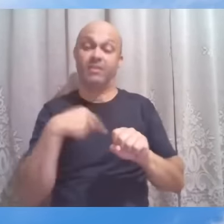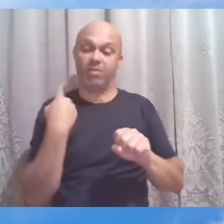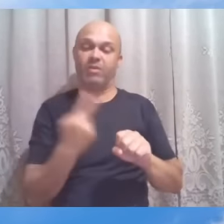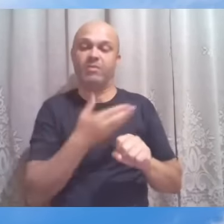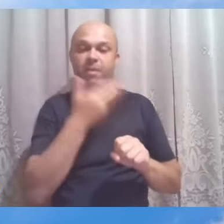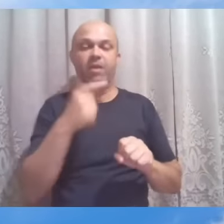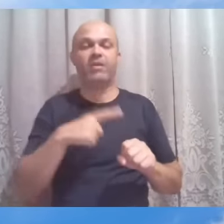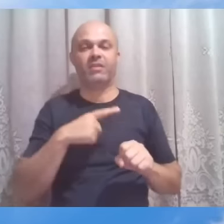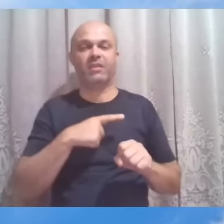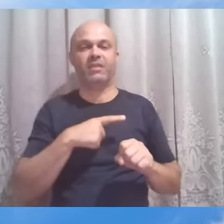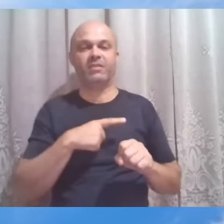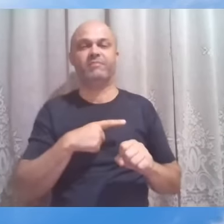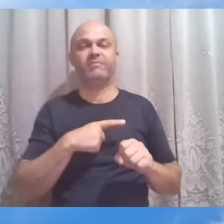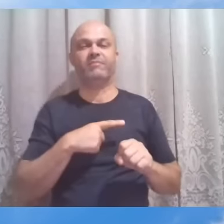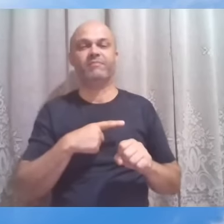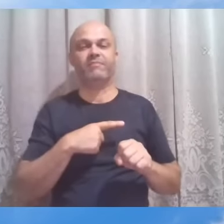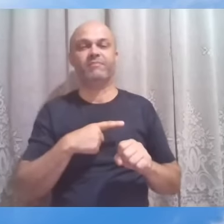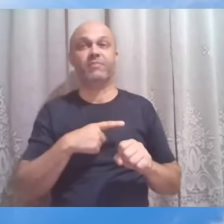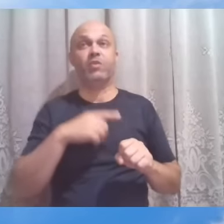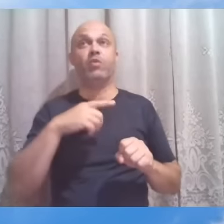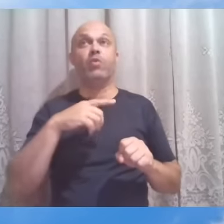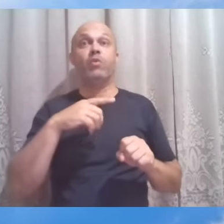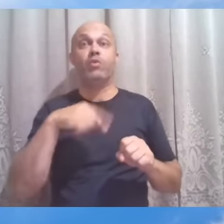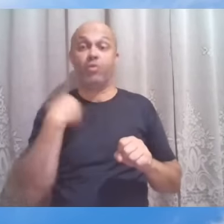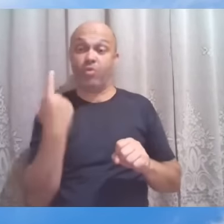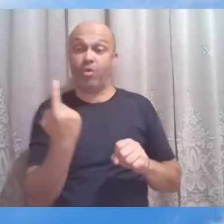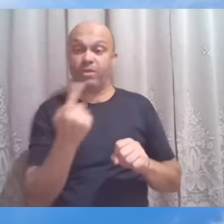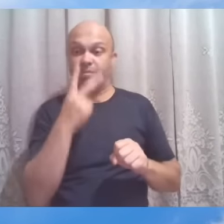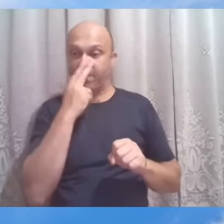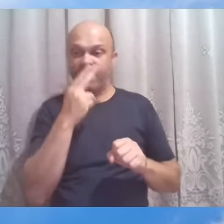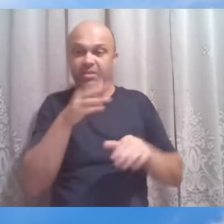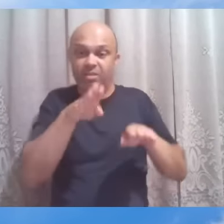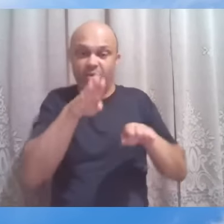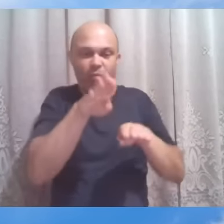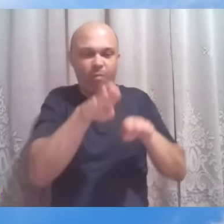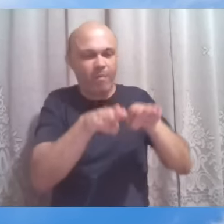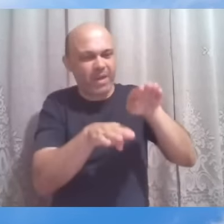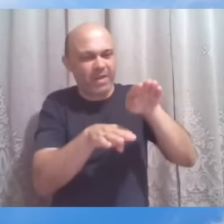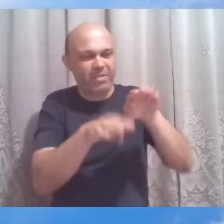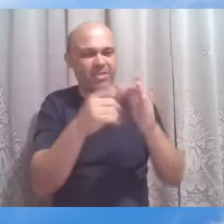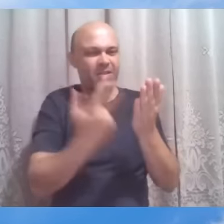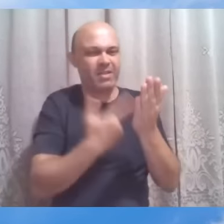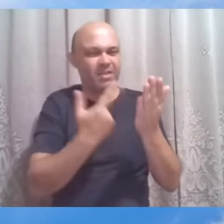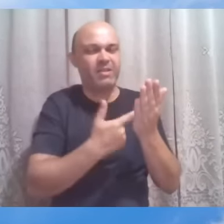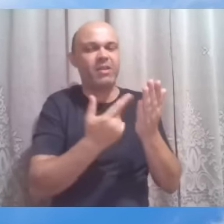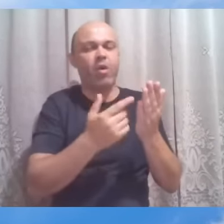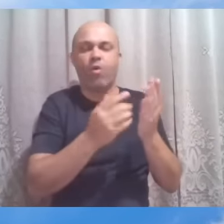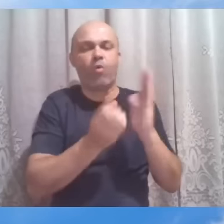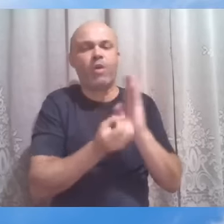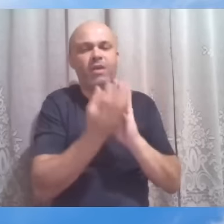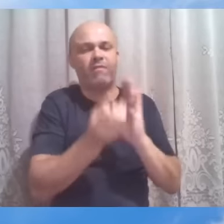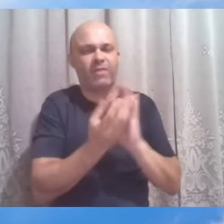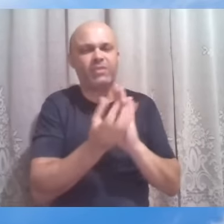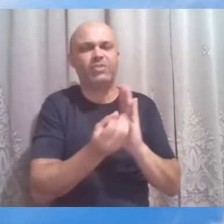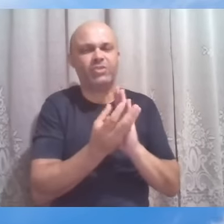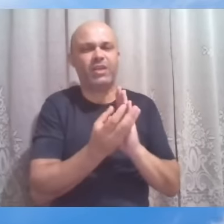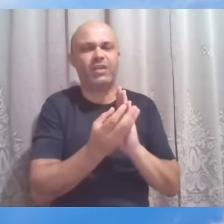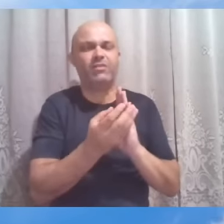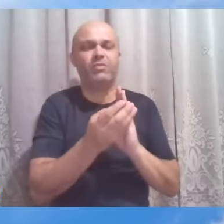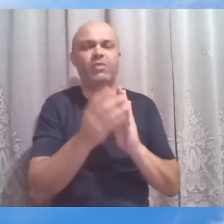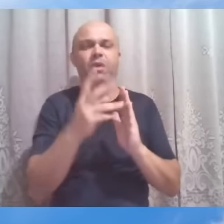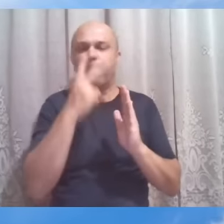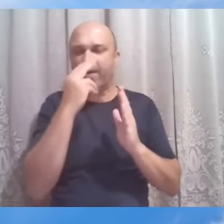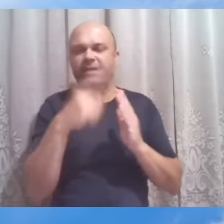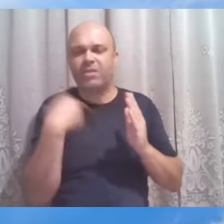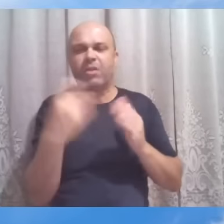Com a medida com que nós o medimos, ele nos medirá a nós, seguindo a fórmula que o próprio Mestre nos trouxe